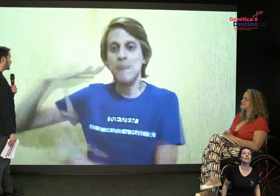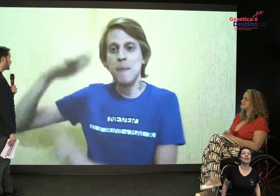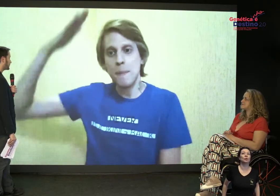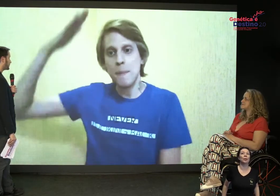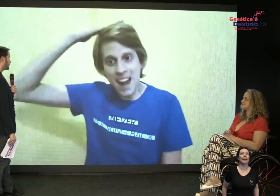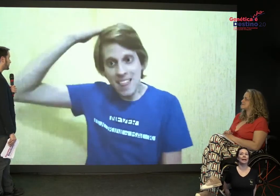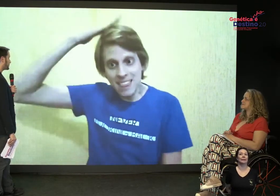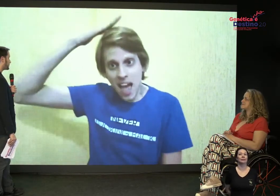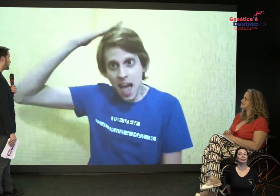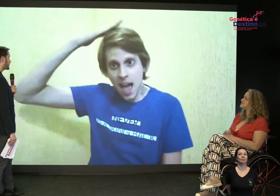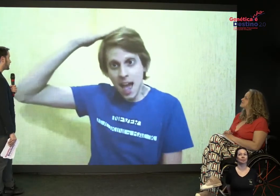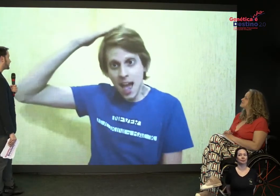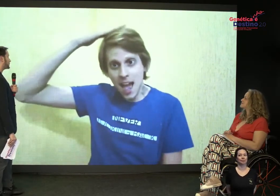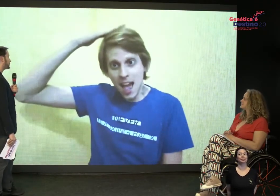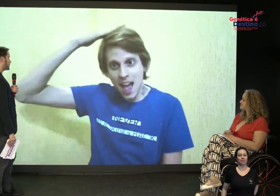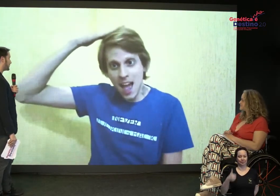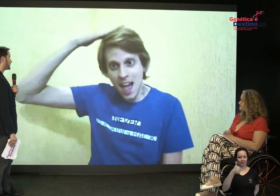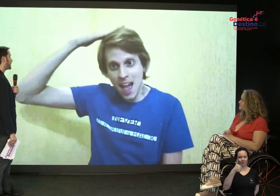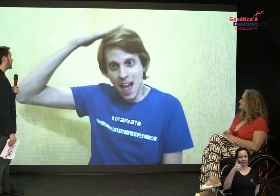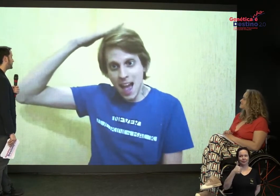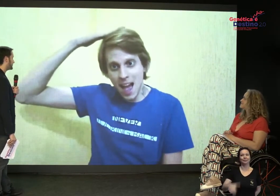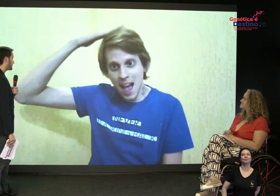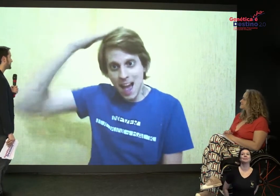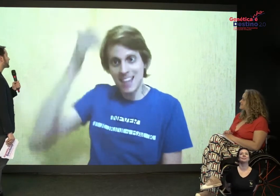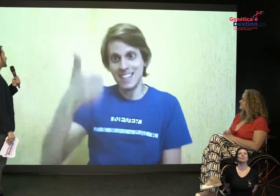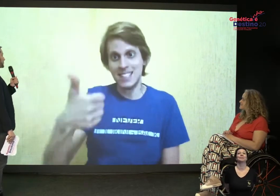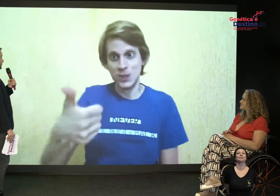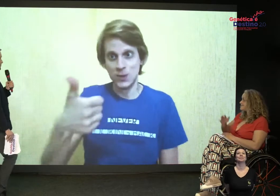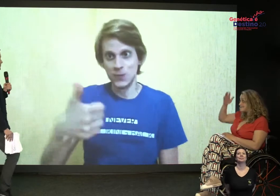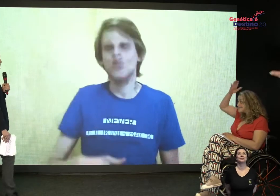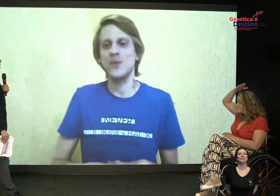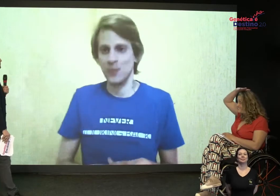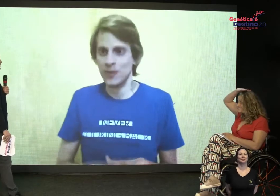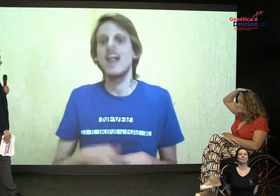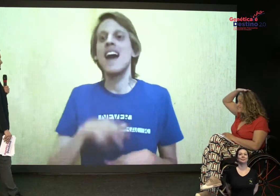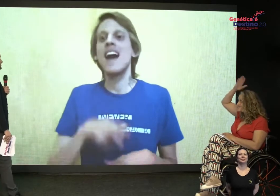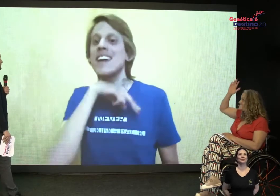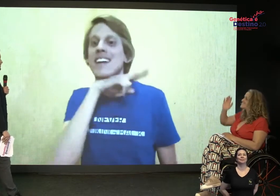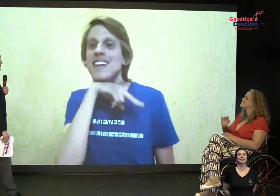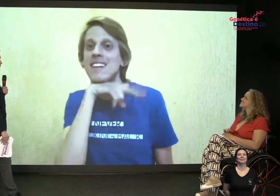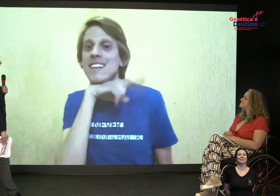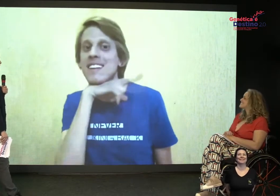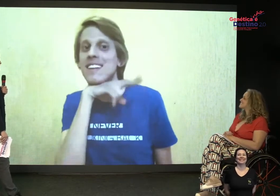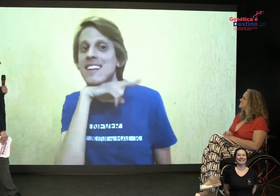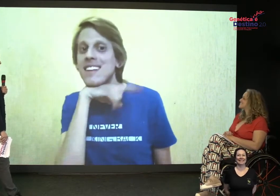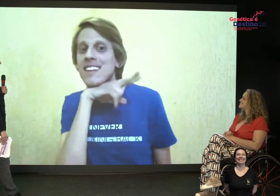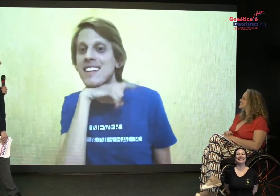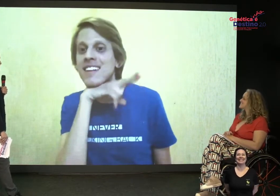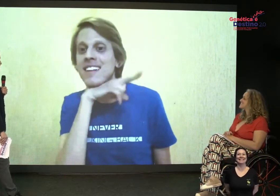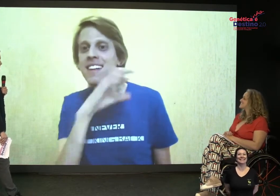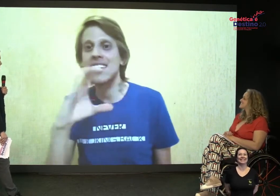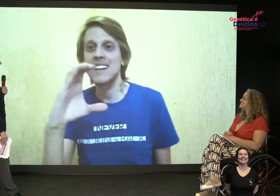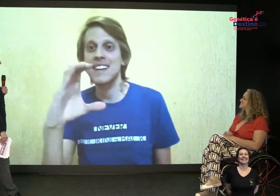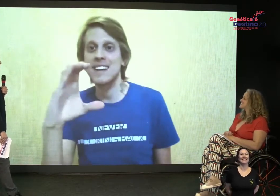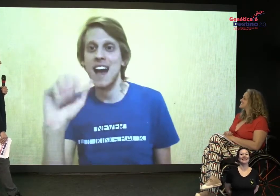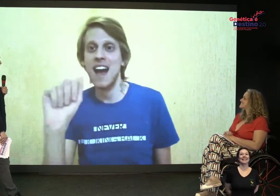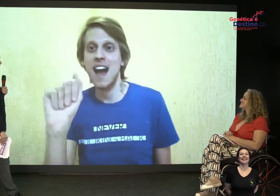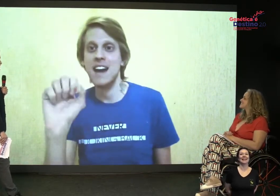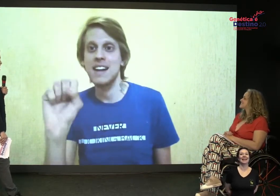No estado do Paraná. Ah, no estado do Paraná. Paraná. Ajuda? Apoio. Isso.